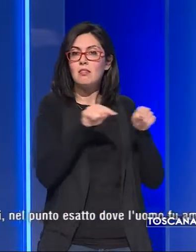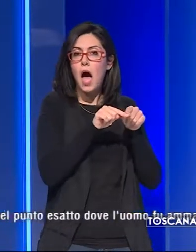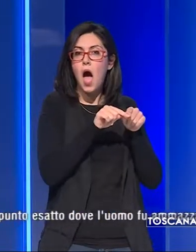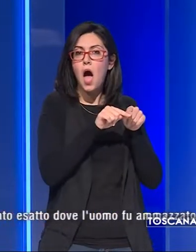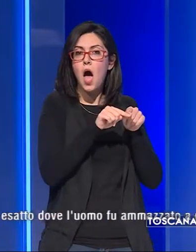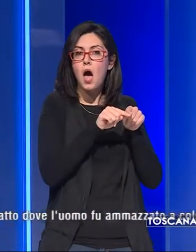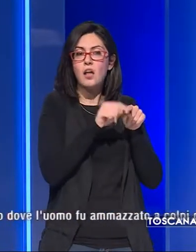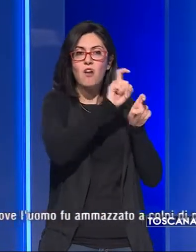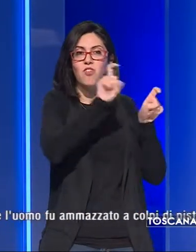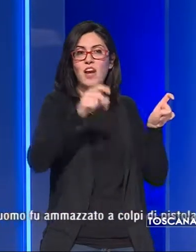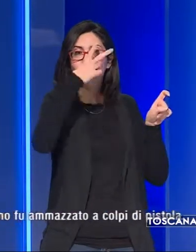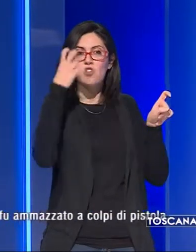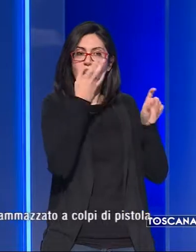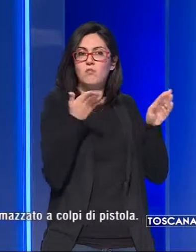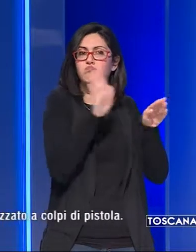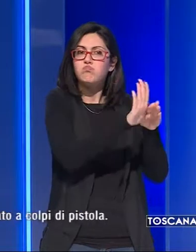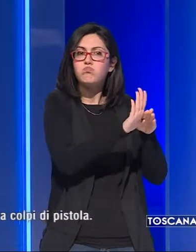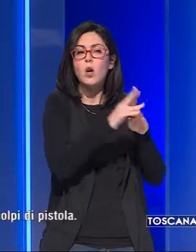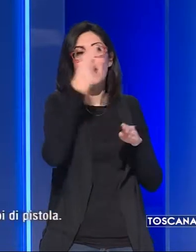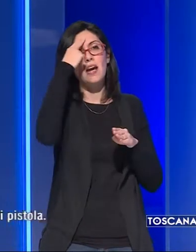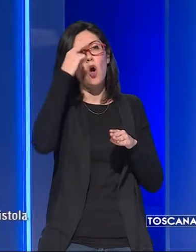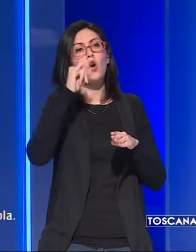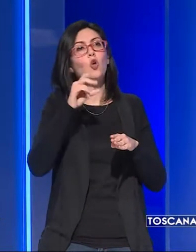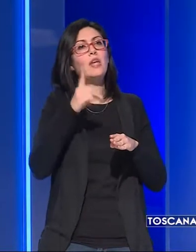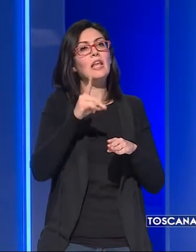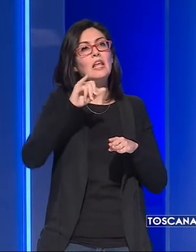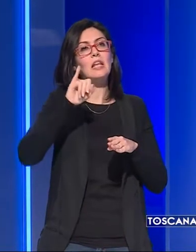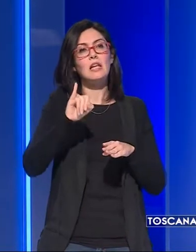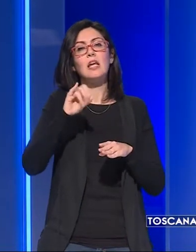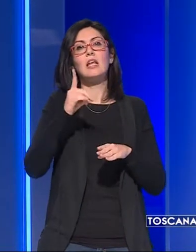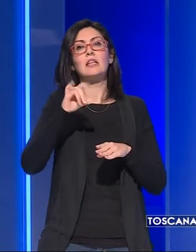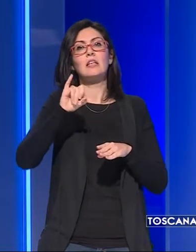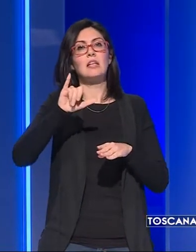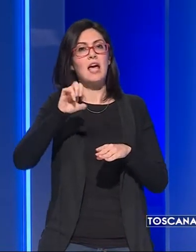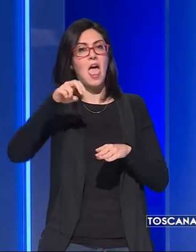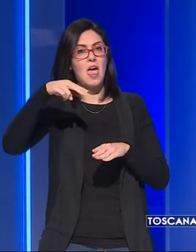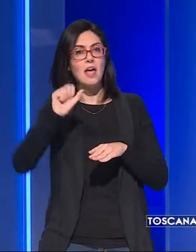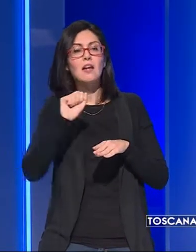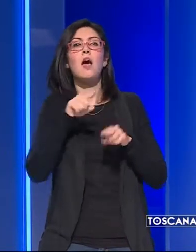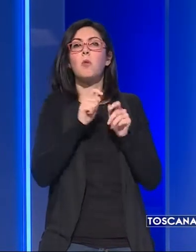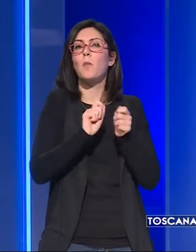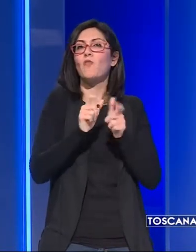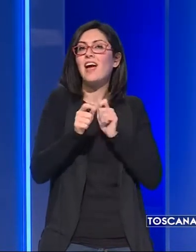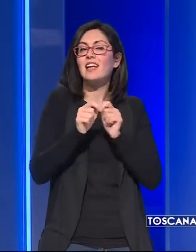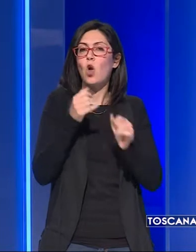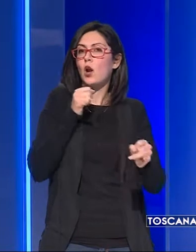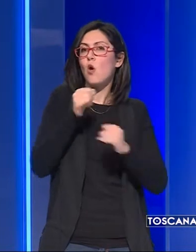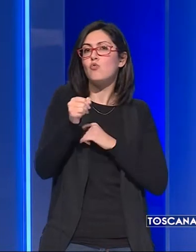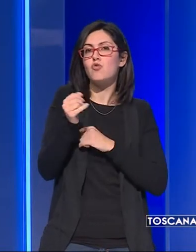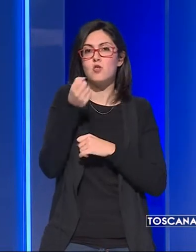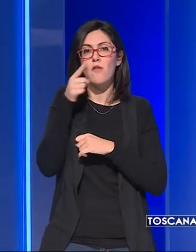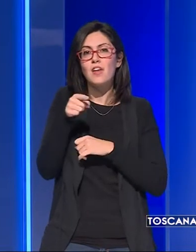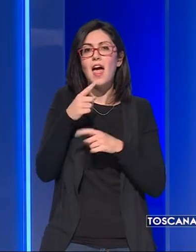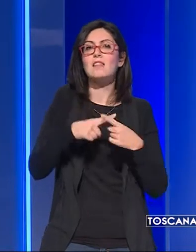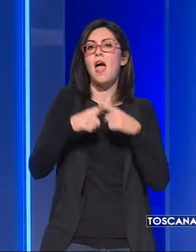in ricordo di IDDN, il venditore ucciso a Firenze dall'ex tipografo Roberto